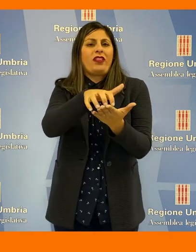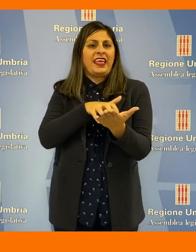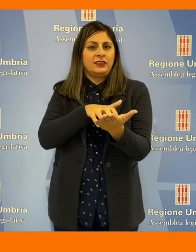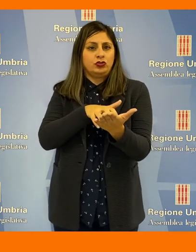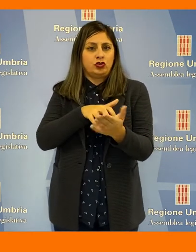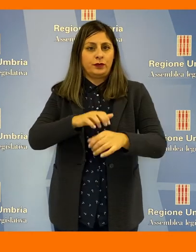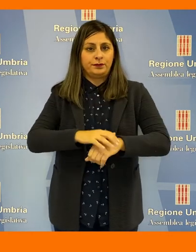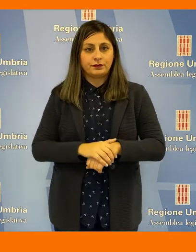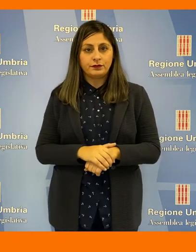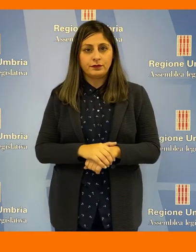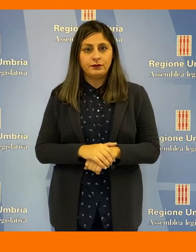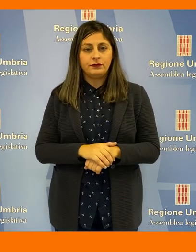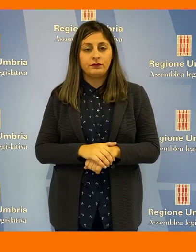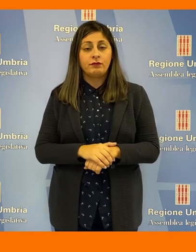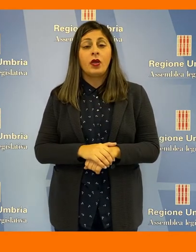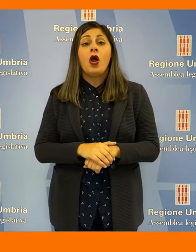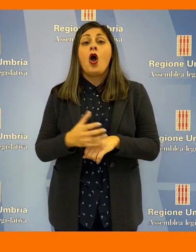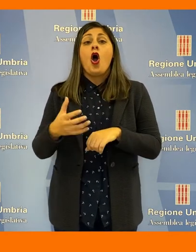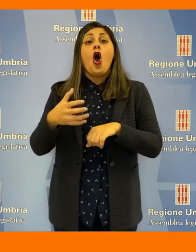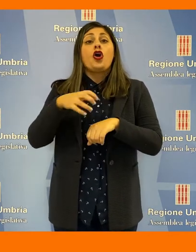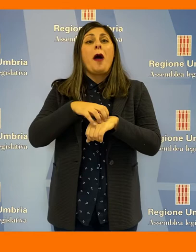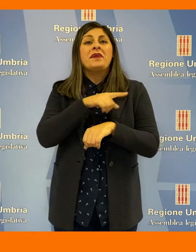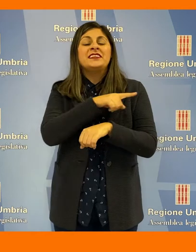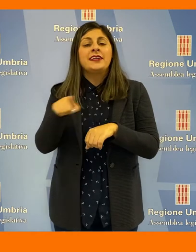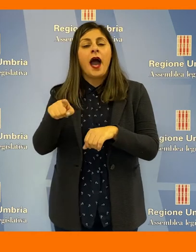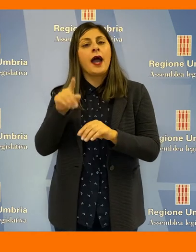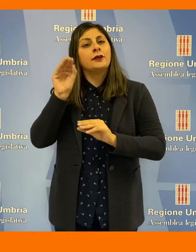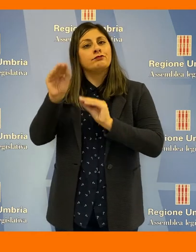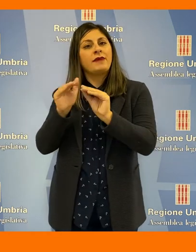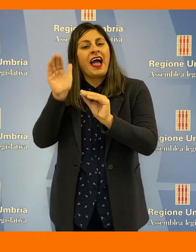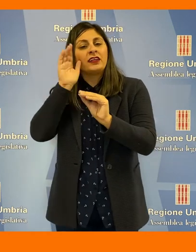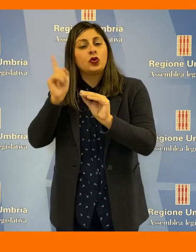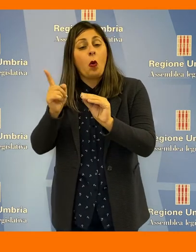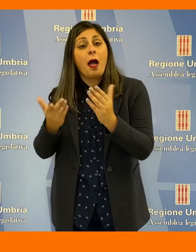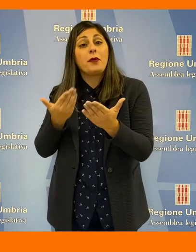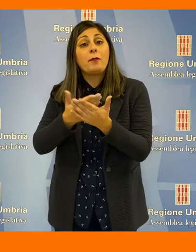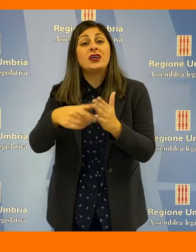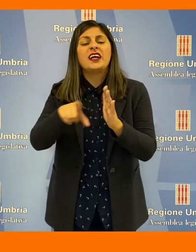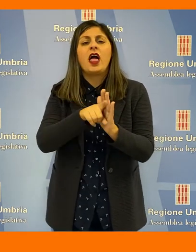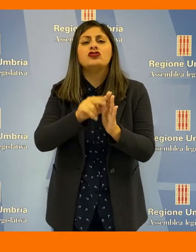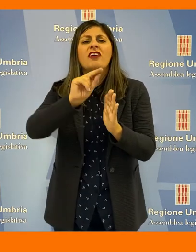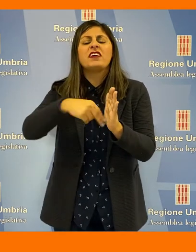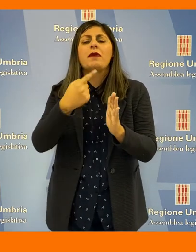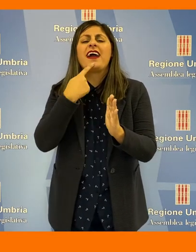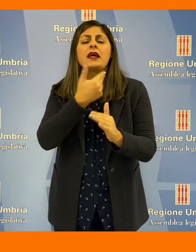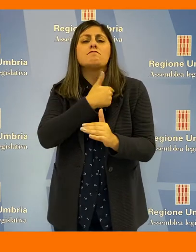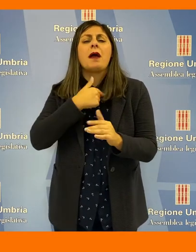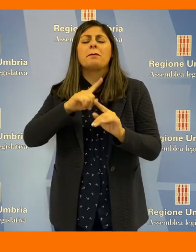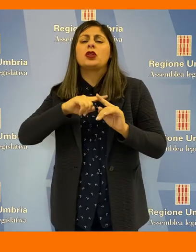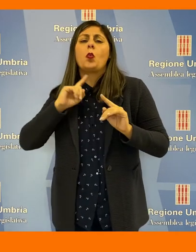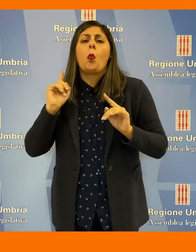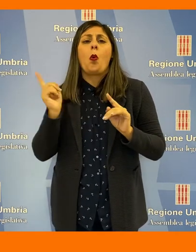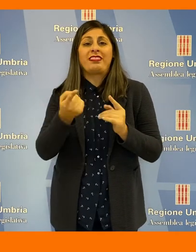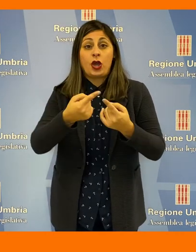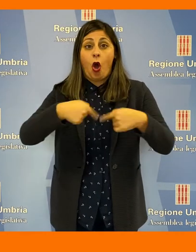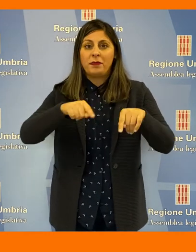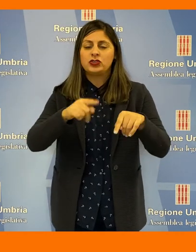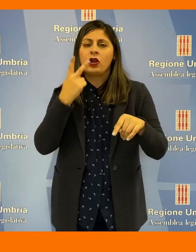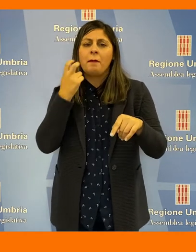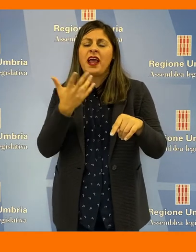accorpate in un unico testo. All'attenzione dei commissari, anche la proposta di legge è firmata da tutti i componenti della Commissione che